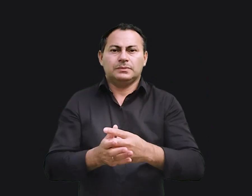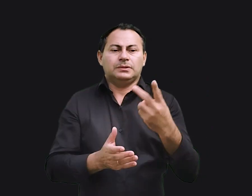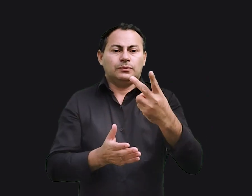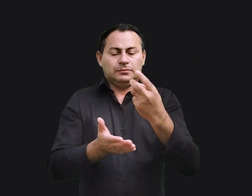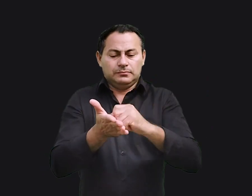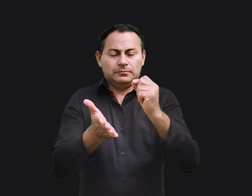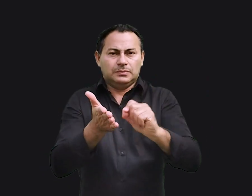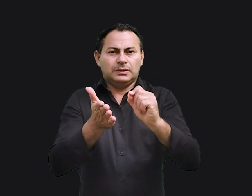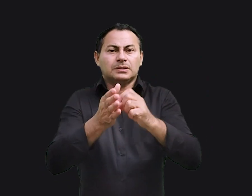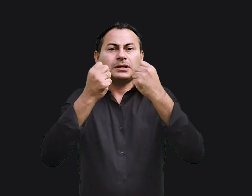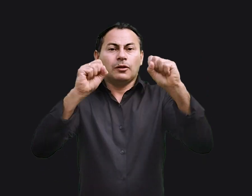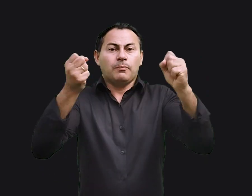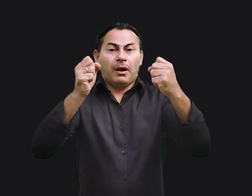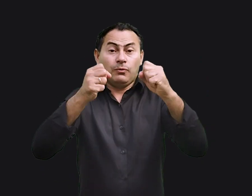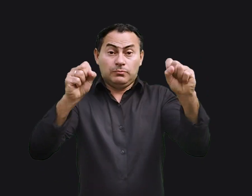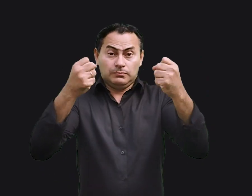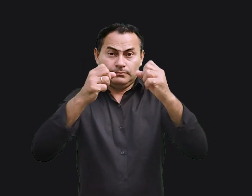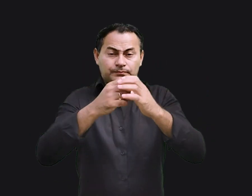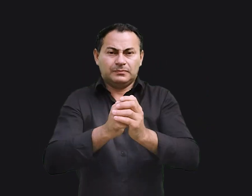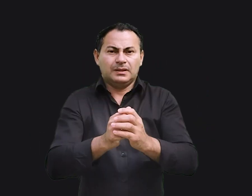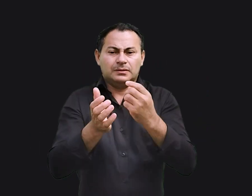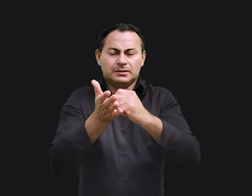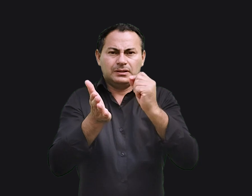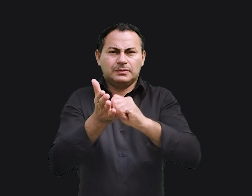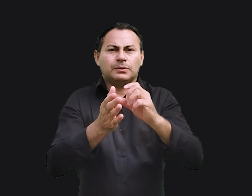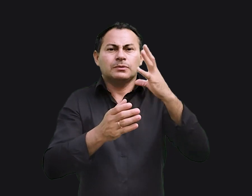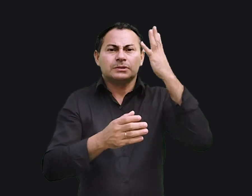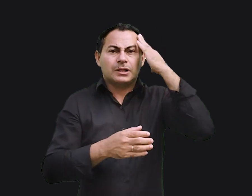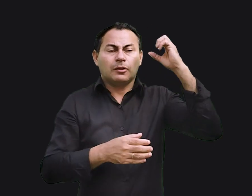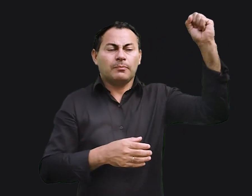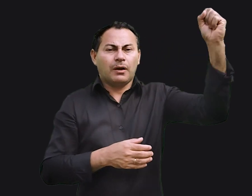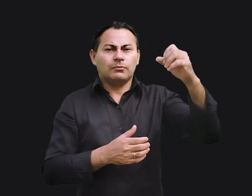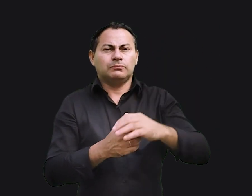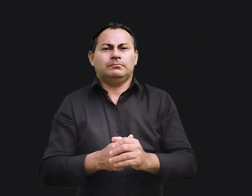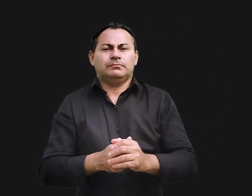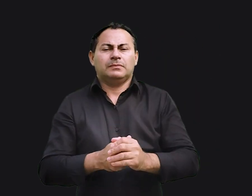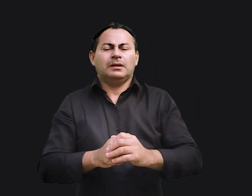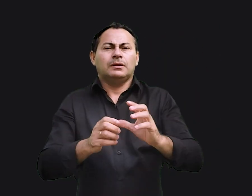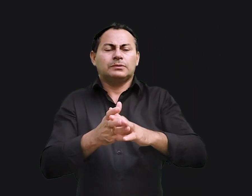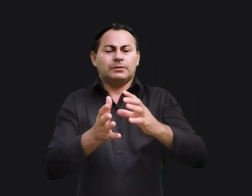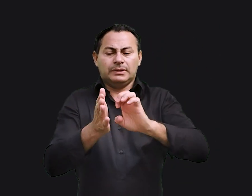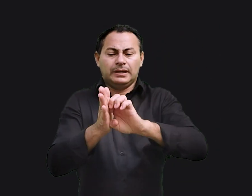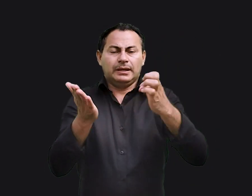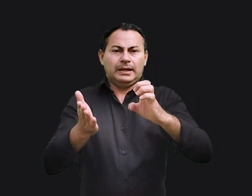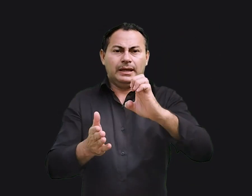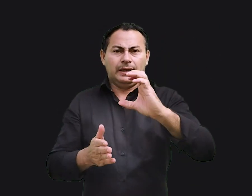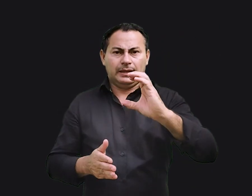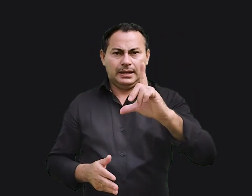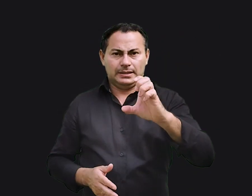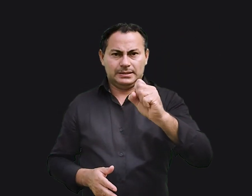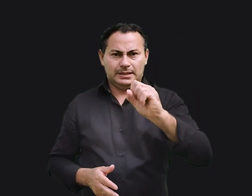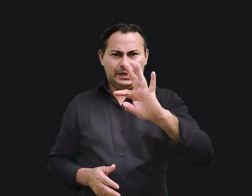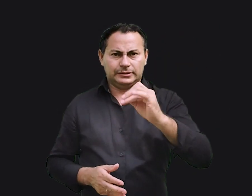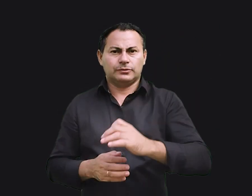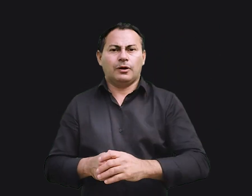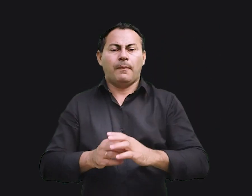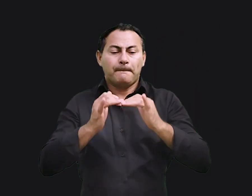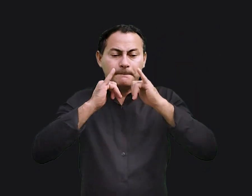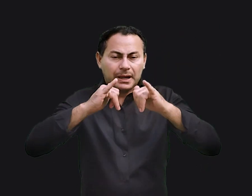escrito por Salomão, é chamado de o Livro de Eclesiastes, que significa o pregador. Na verdade, o livro inteiro